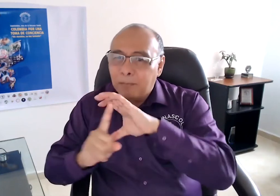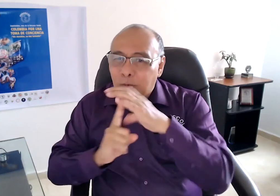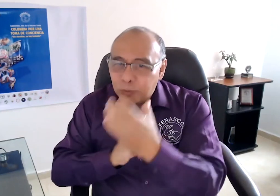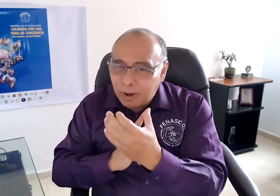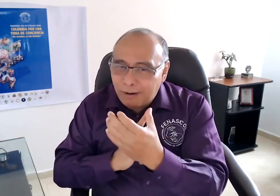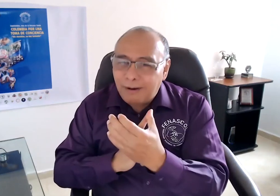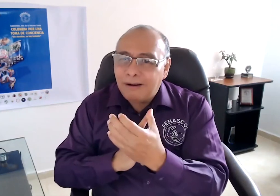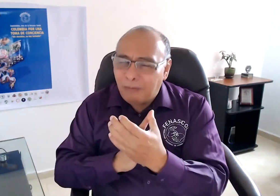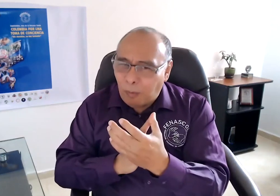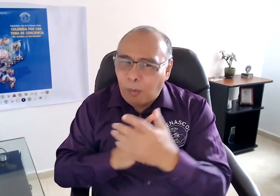bicultural.